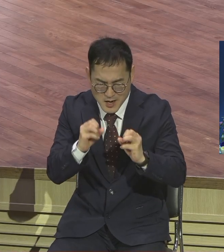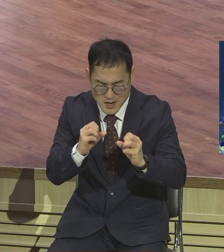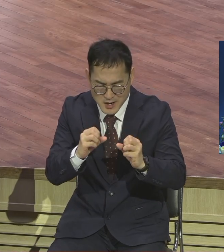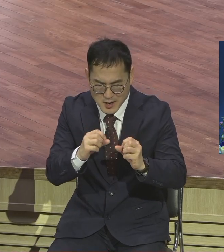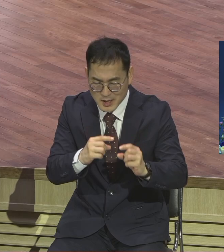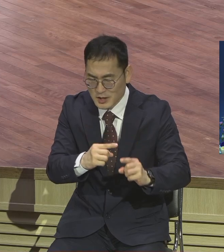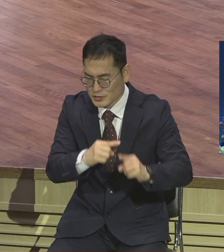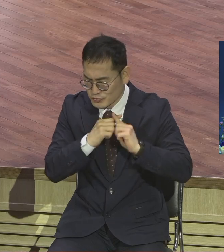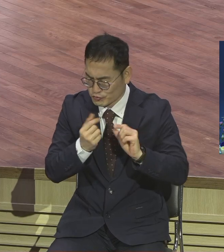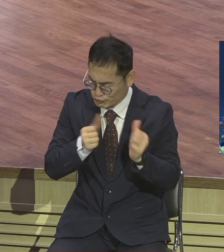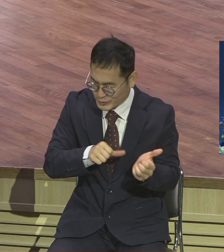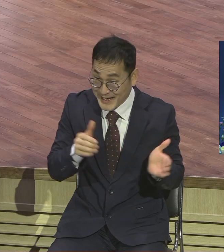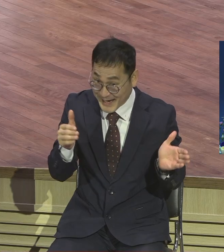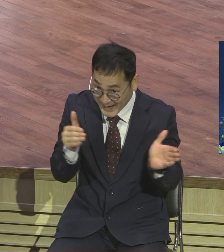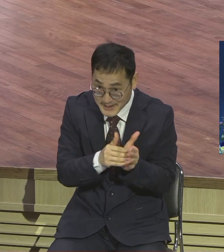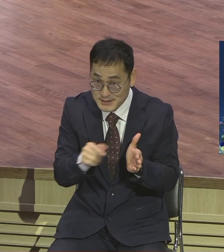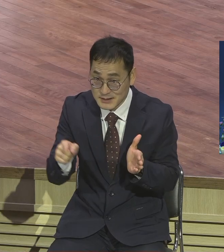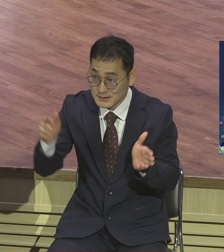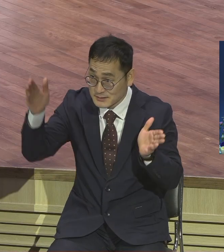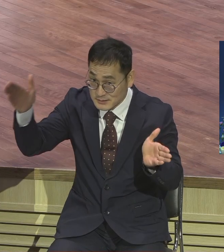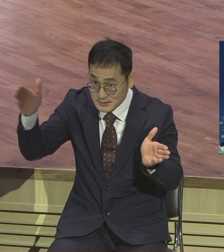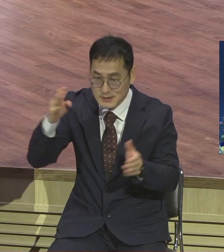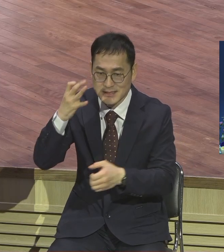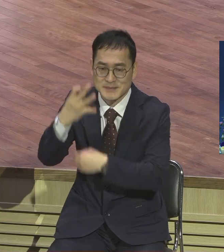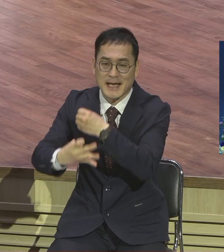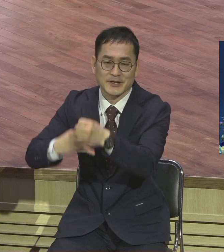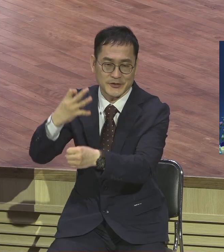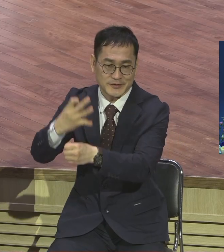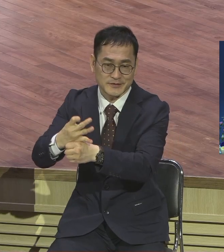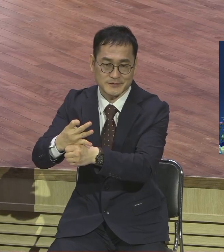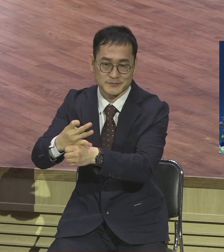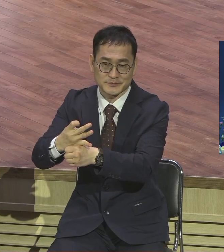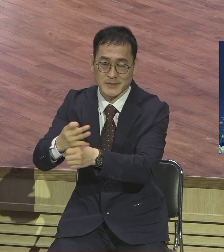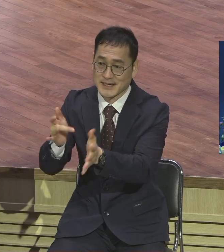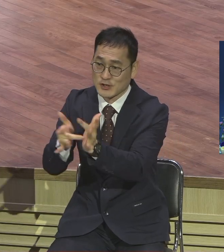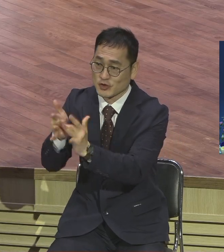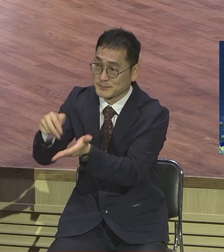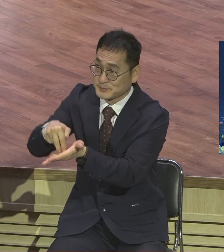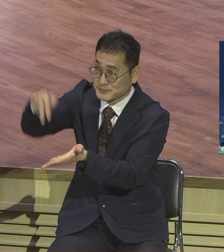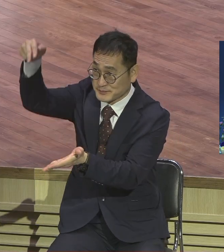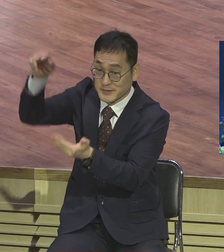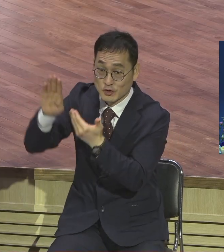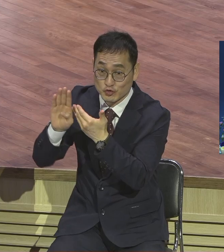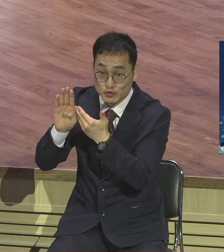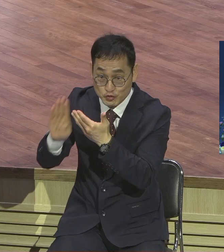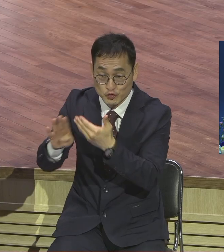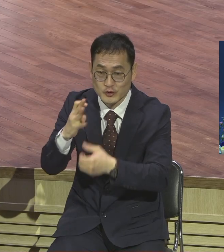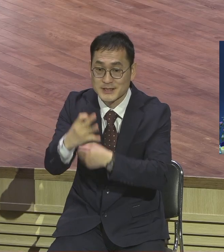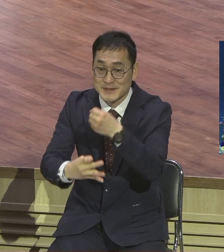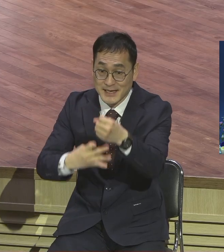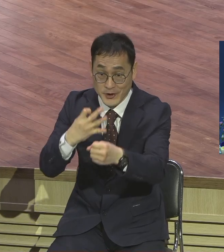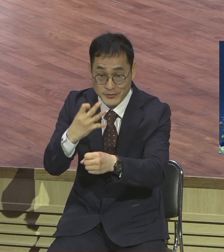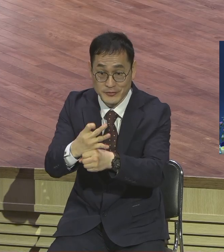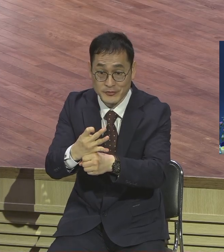14년 걸렸어요 예수님 성천하시고 나서 14년입니다 성령 받고